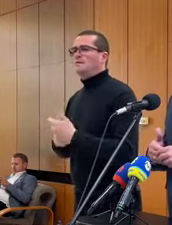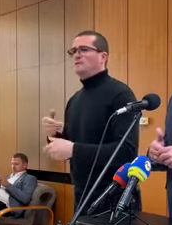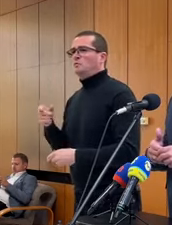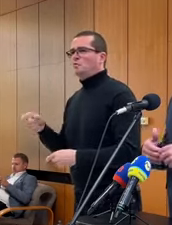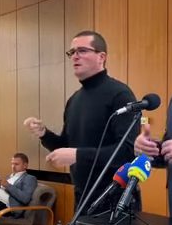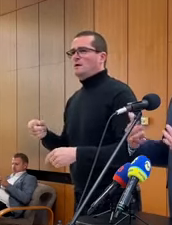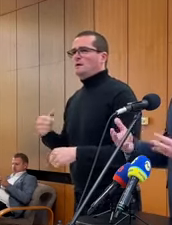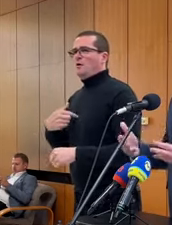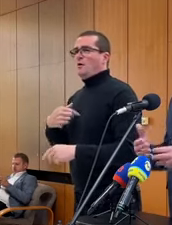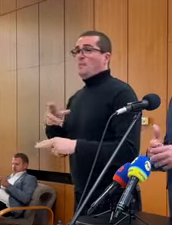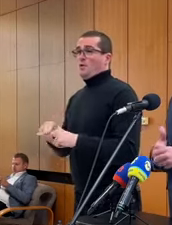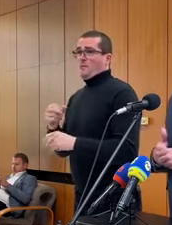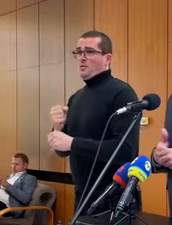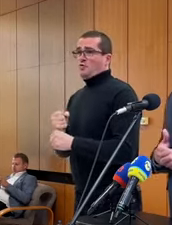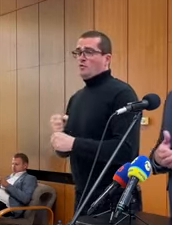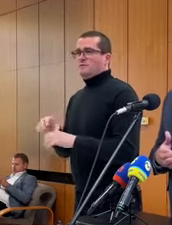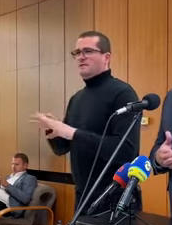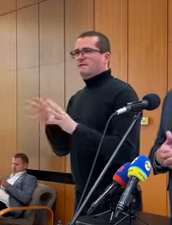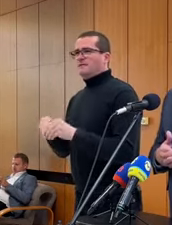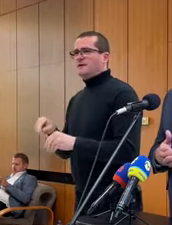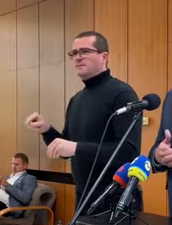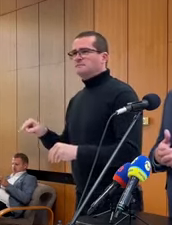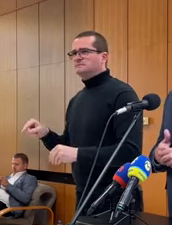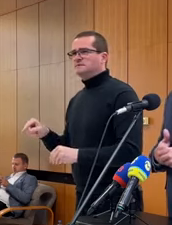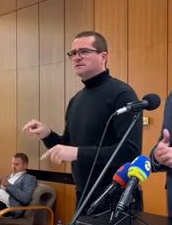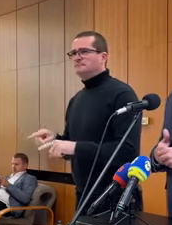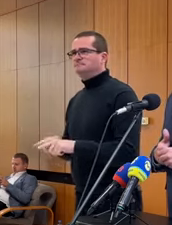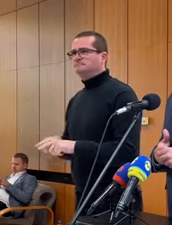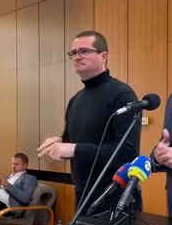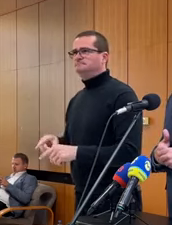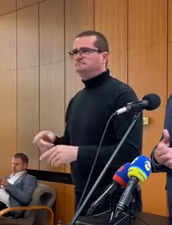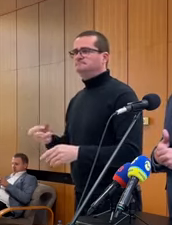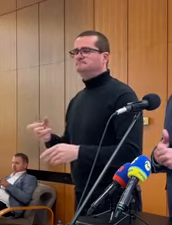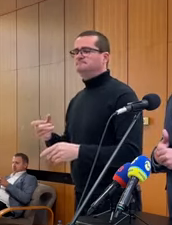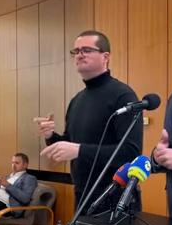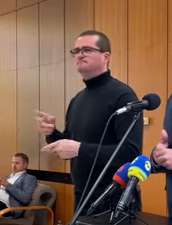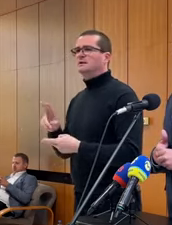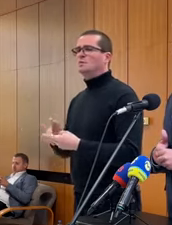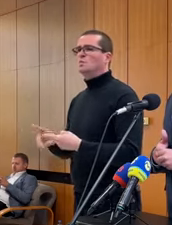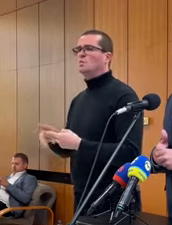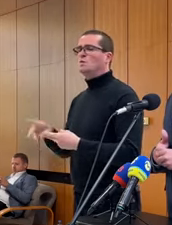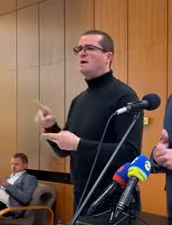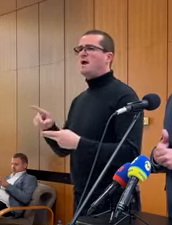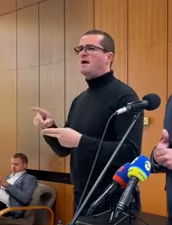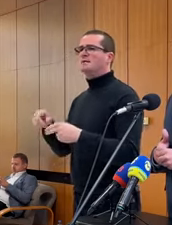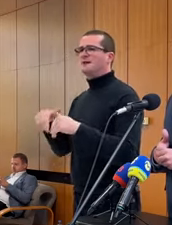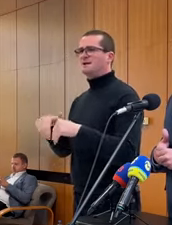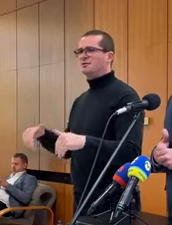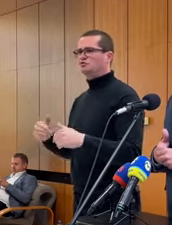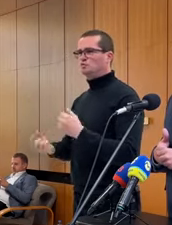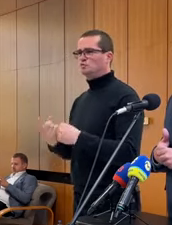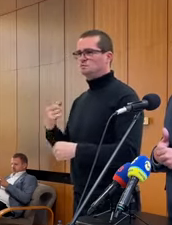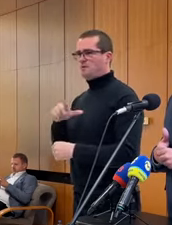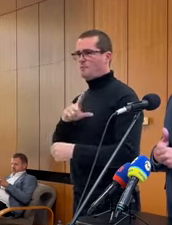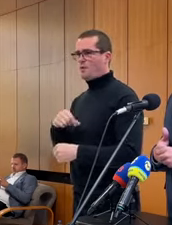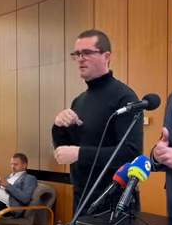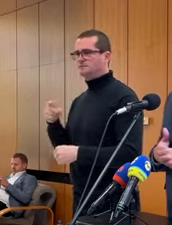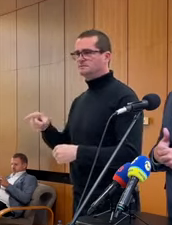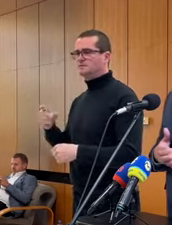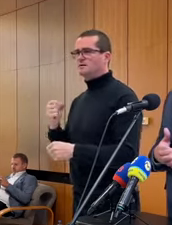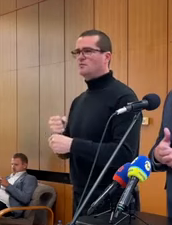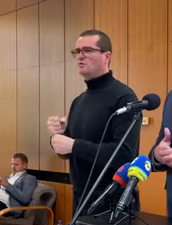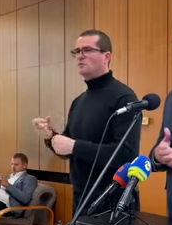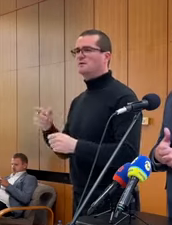sa potom robia v rámci úradov hraničnej cudzeneckej policie, sú vybavovaní